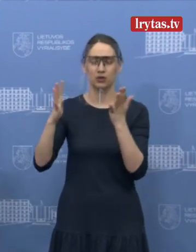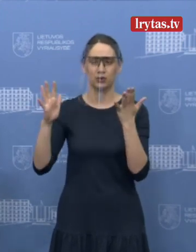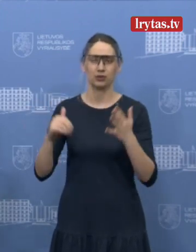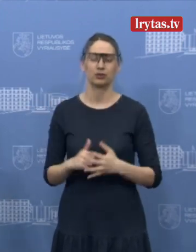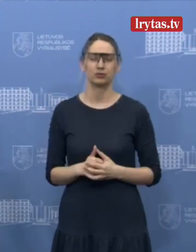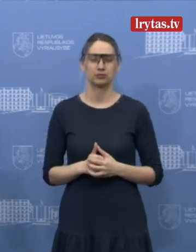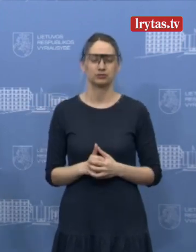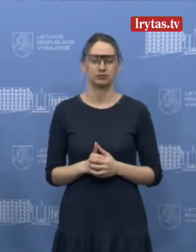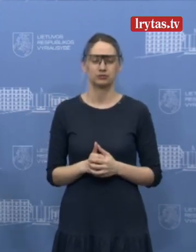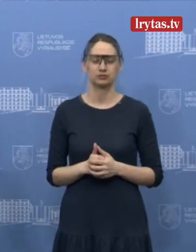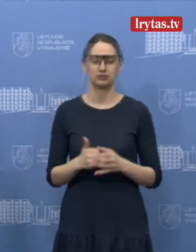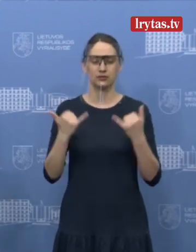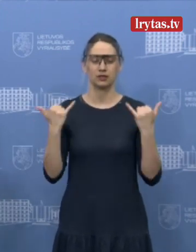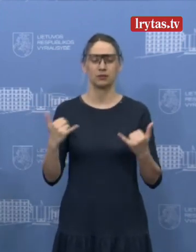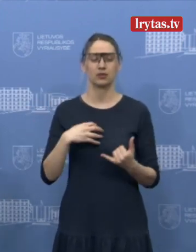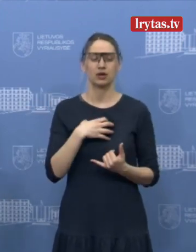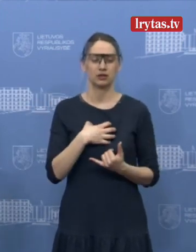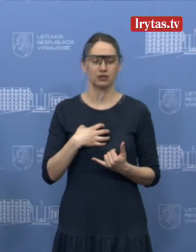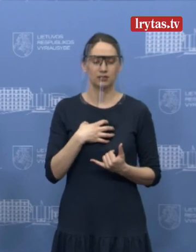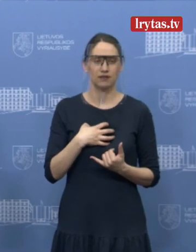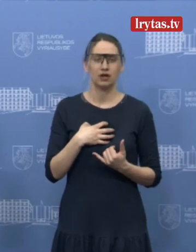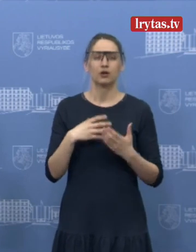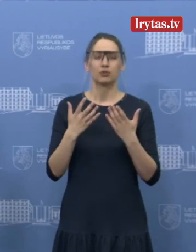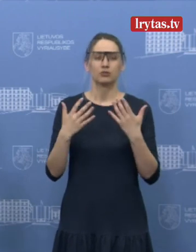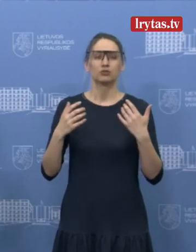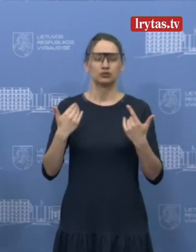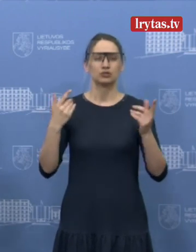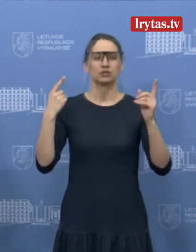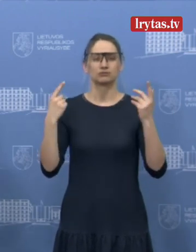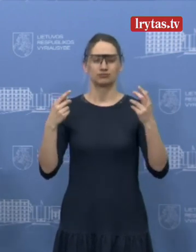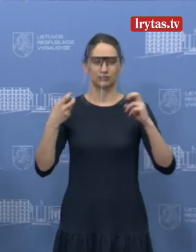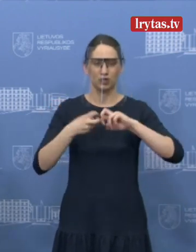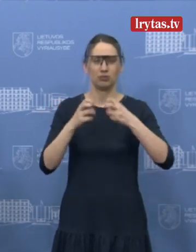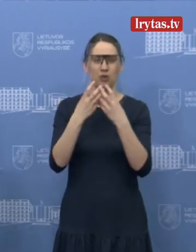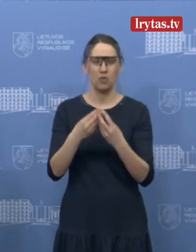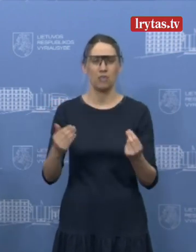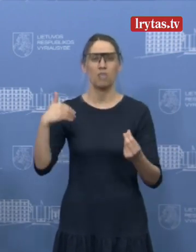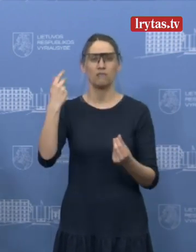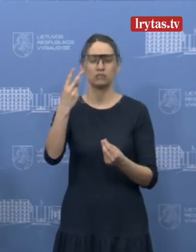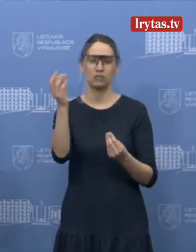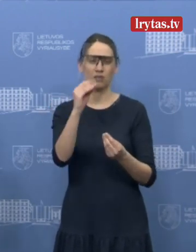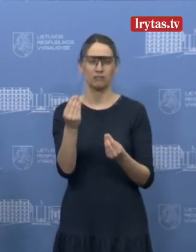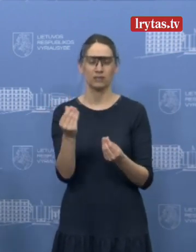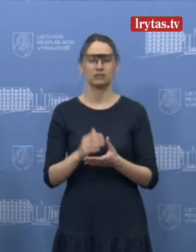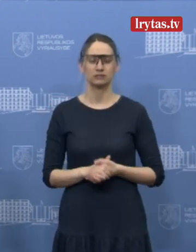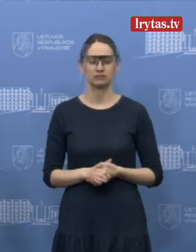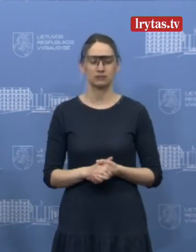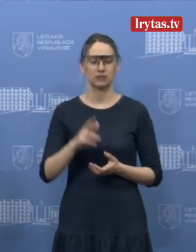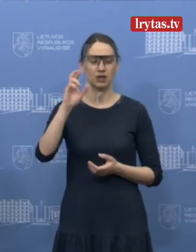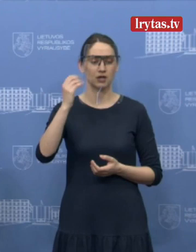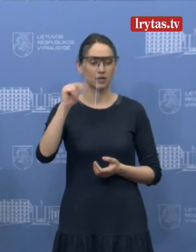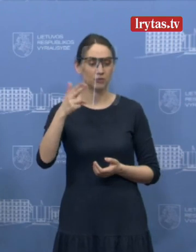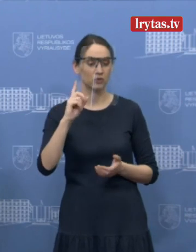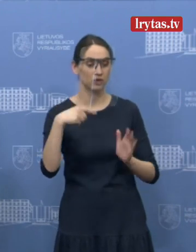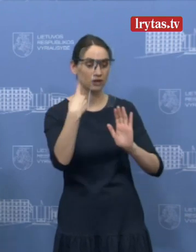nebejoju, kad dabar svarbiausia įveikti šį iššūkį, o po to padengti finansinius kaštus. Ramūnai,